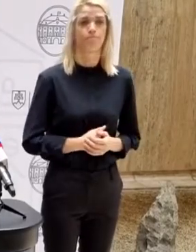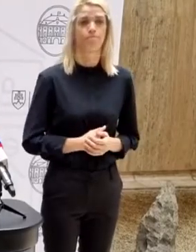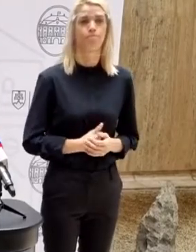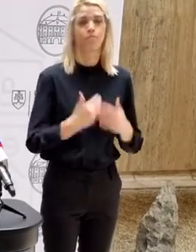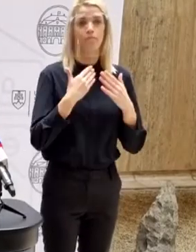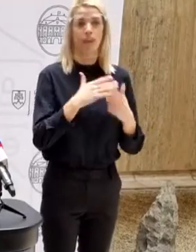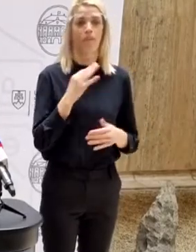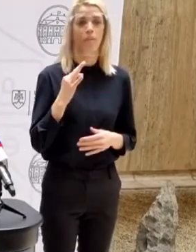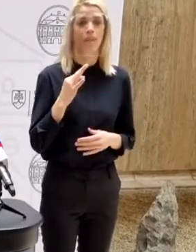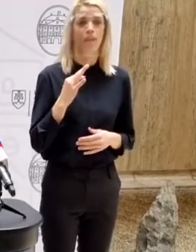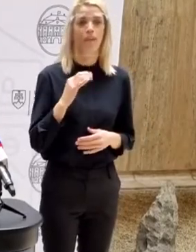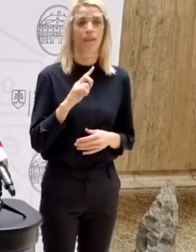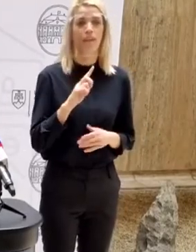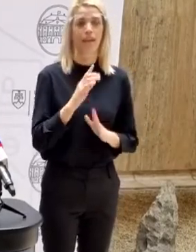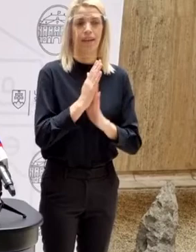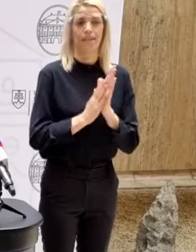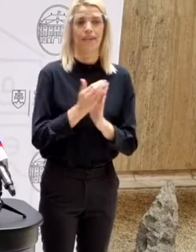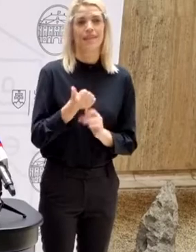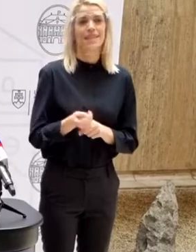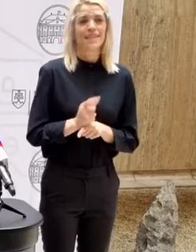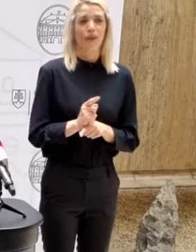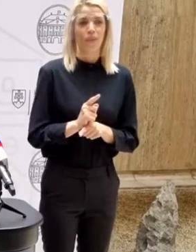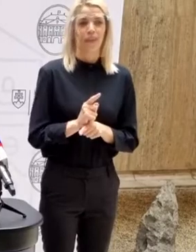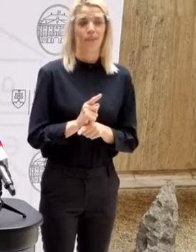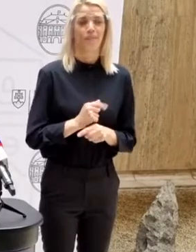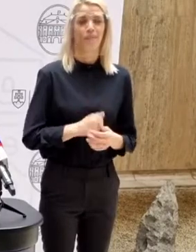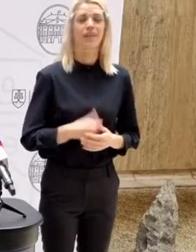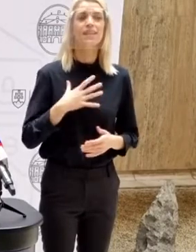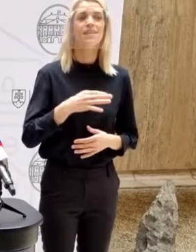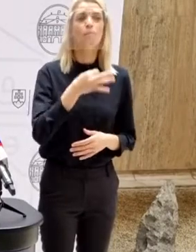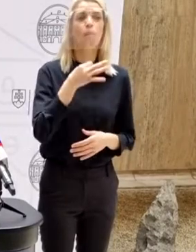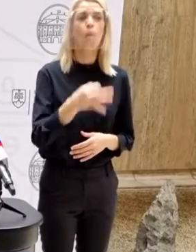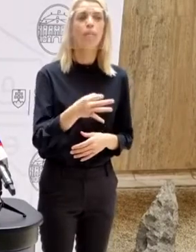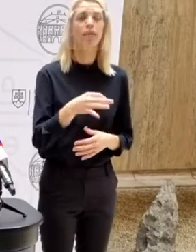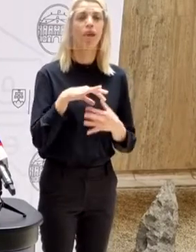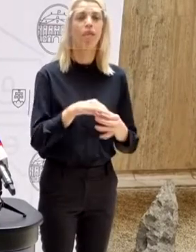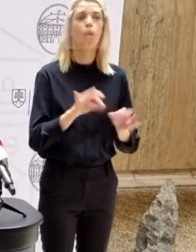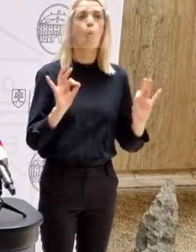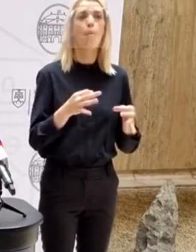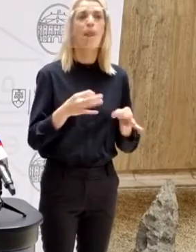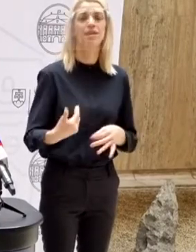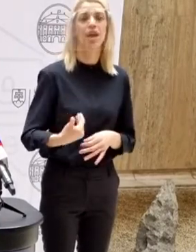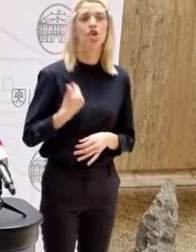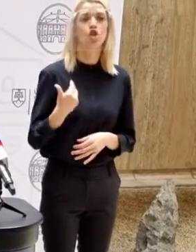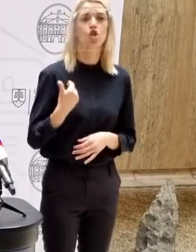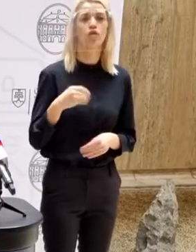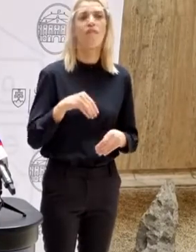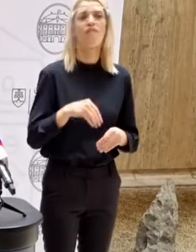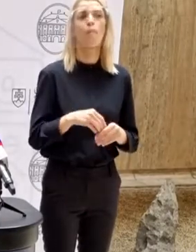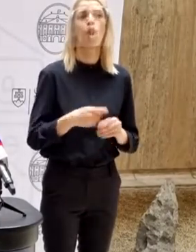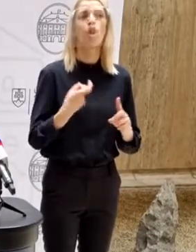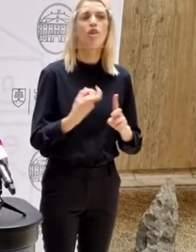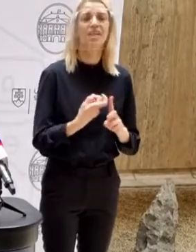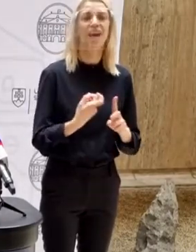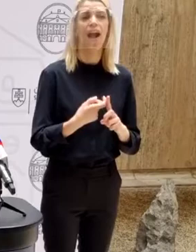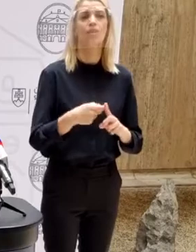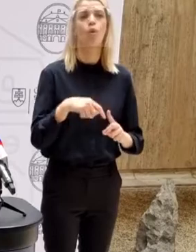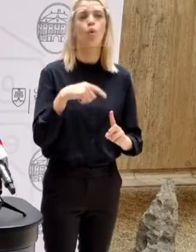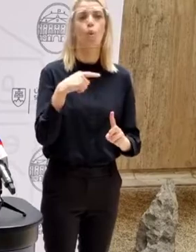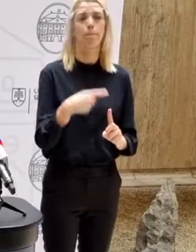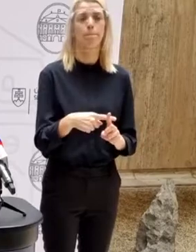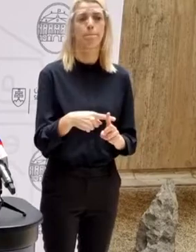Ďakujem veľmi pekne. Môžem ešte ja na sekundu. Chcela by som sa opýtať, čo sa týka umeleckého školstva, ako sú konzervatória, ale aj